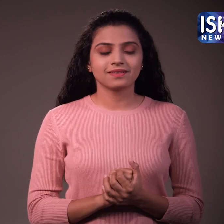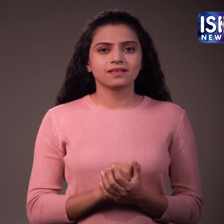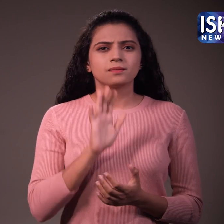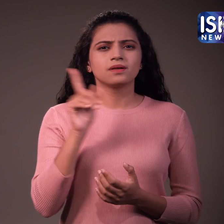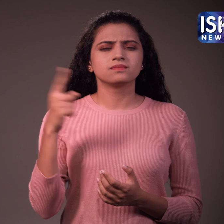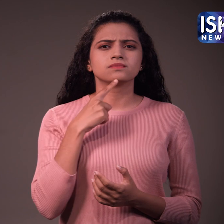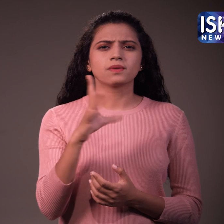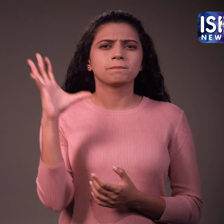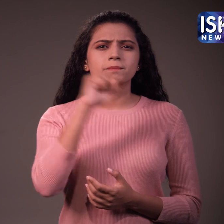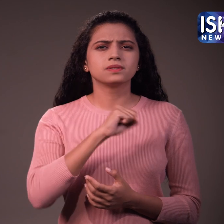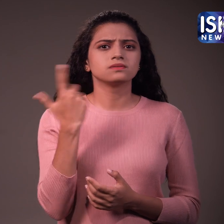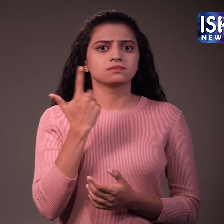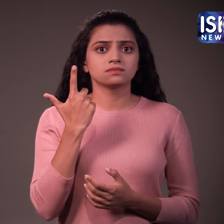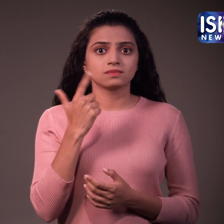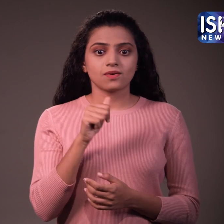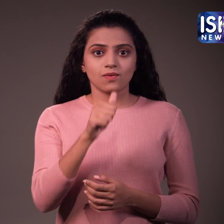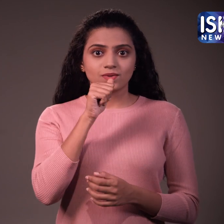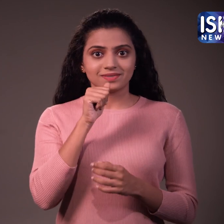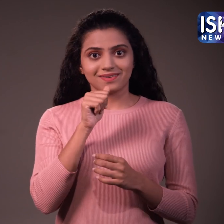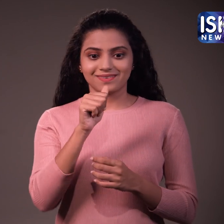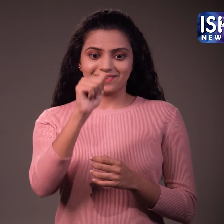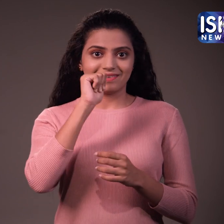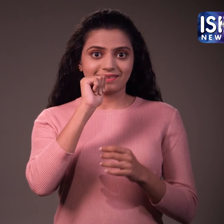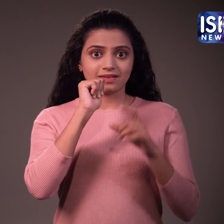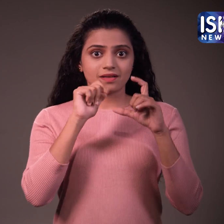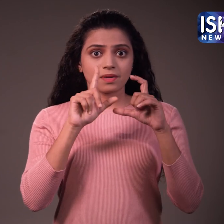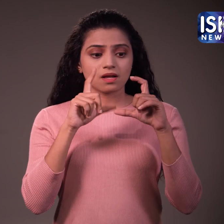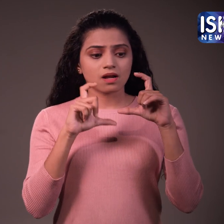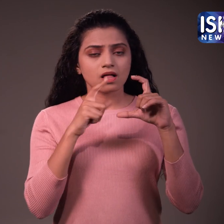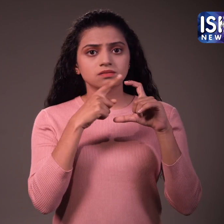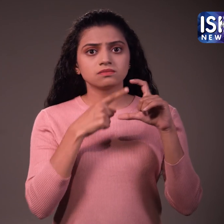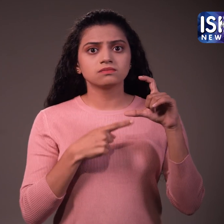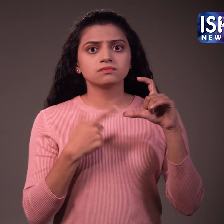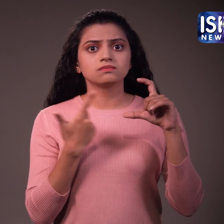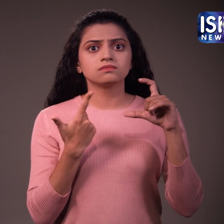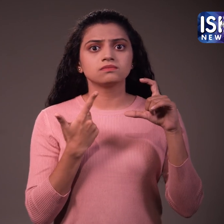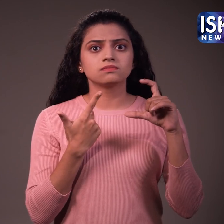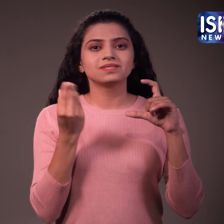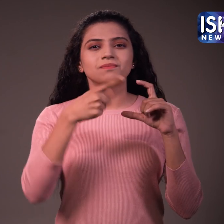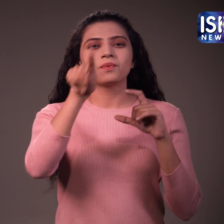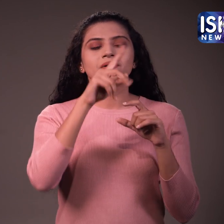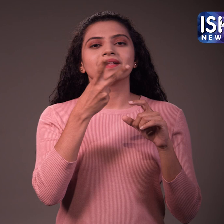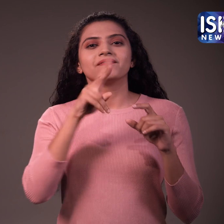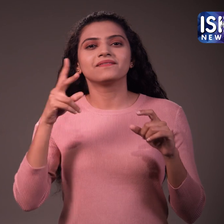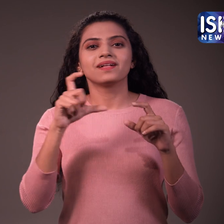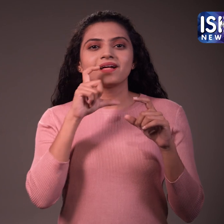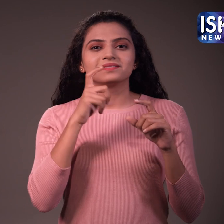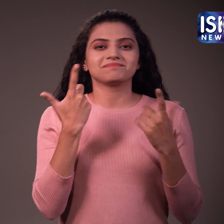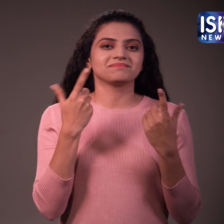हाला कि एक गलती है जो लोग करते हैं जिस गलास से पानी पीते है कुछ कागज के